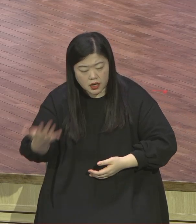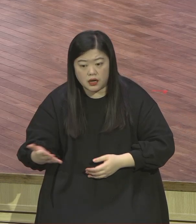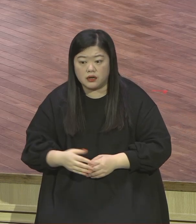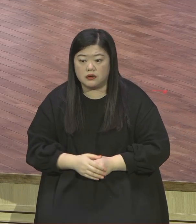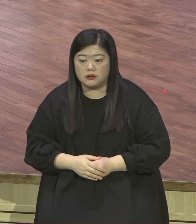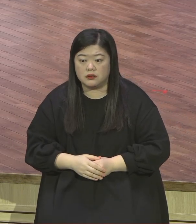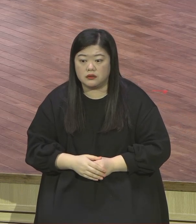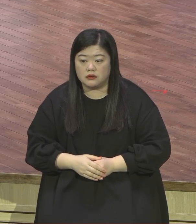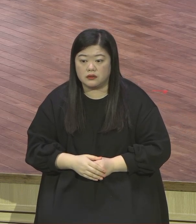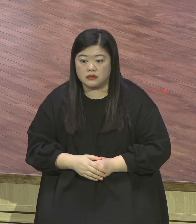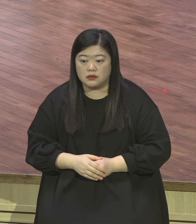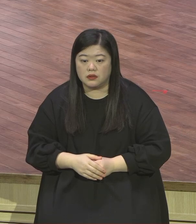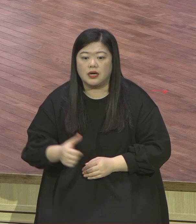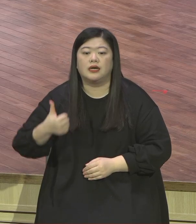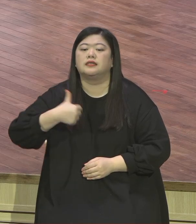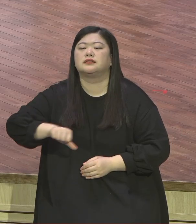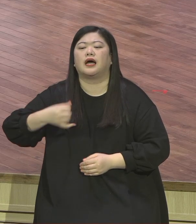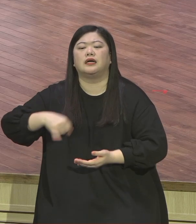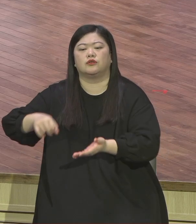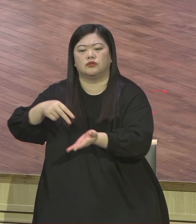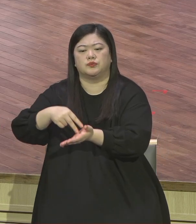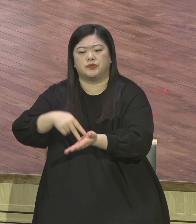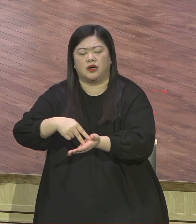그럼에도 불구하고 그렇게